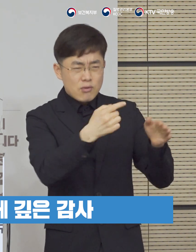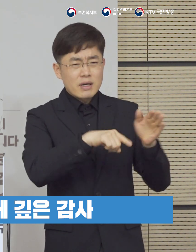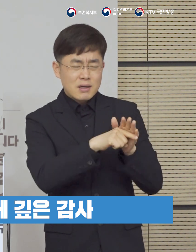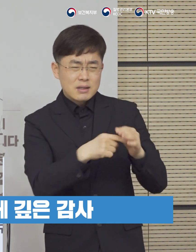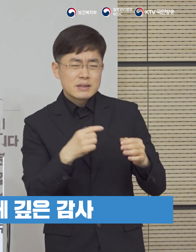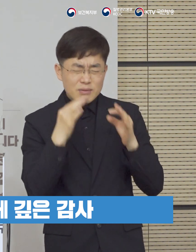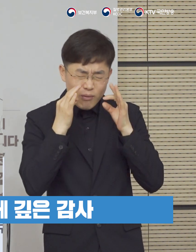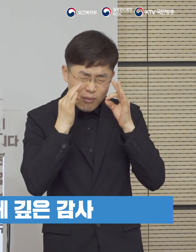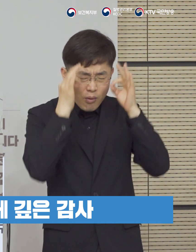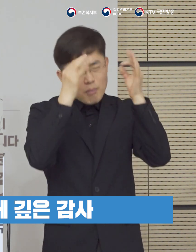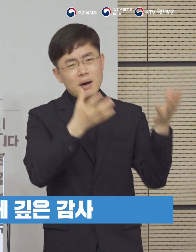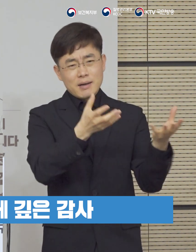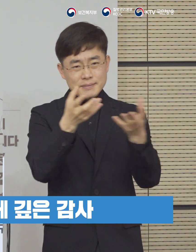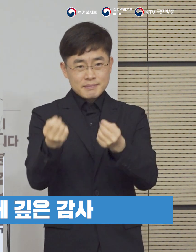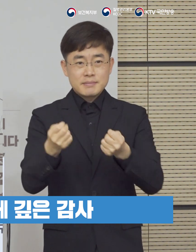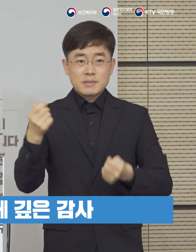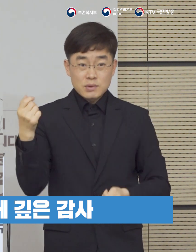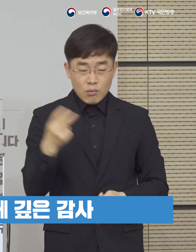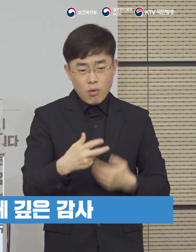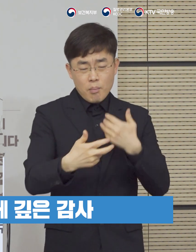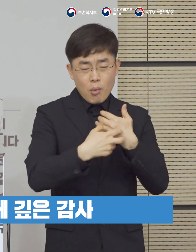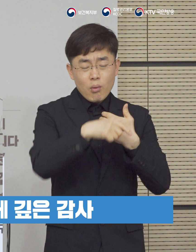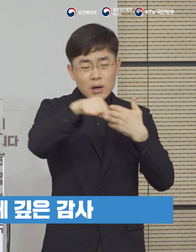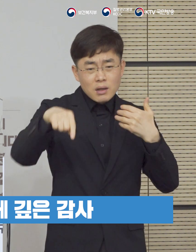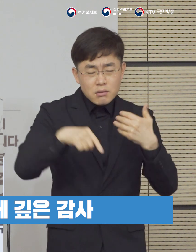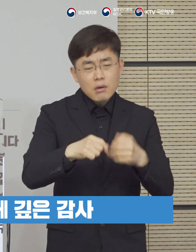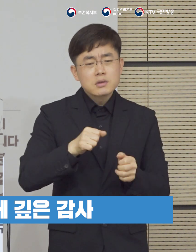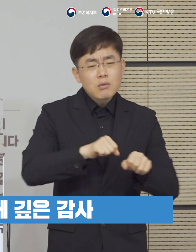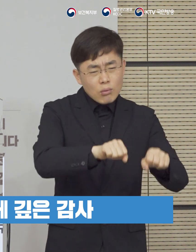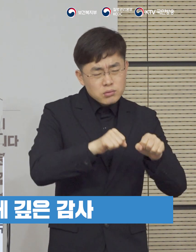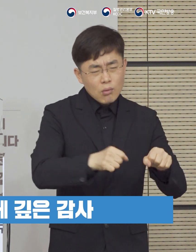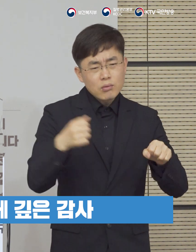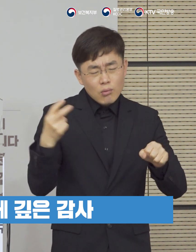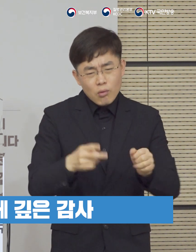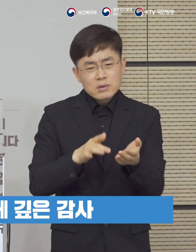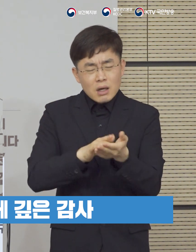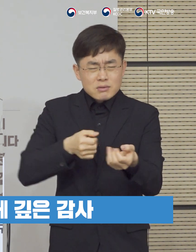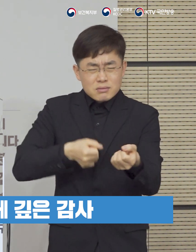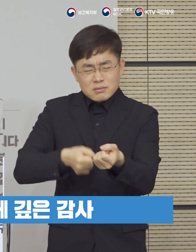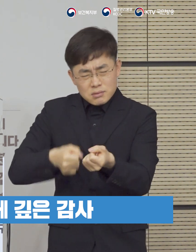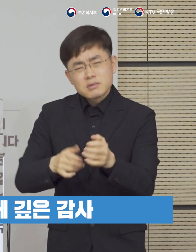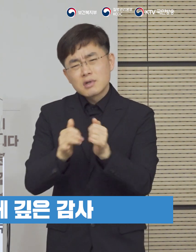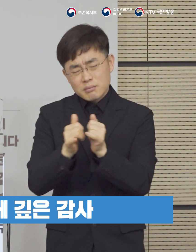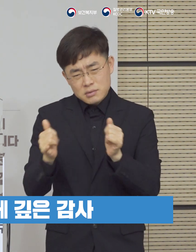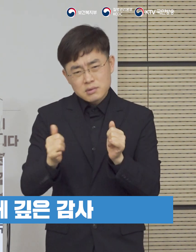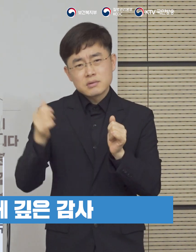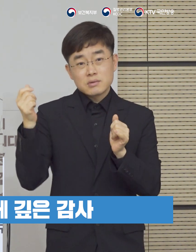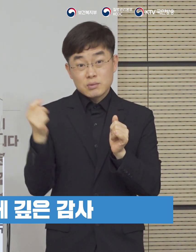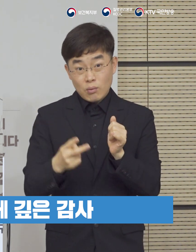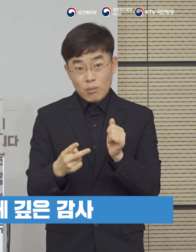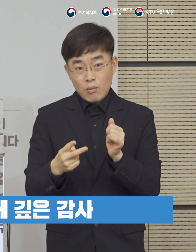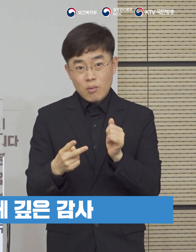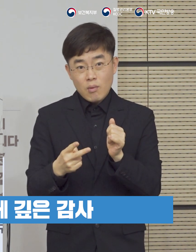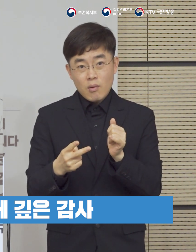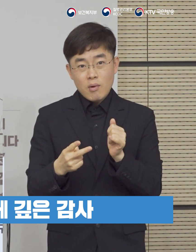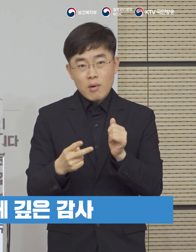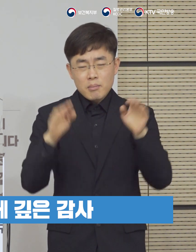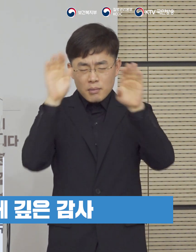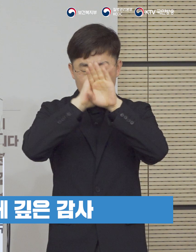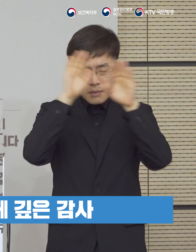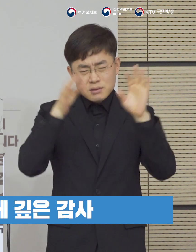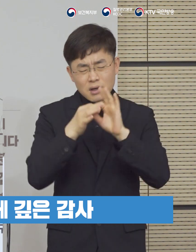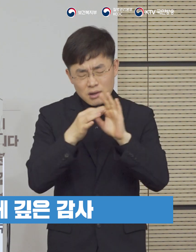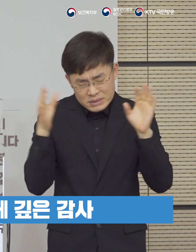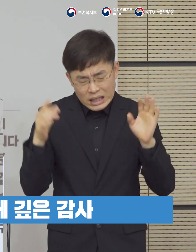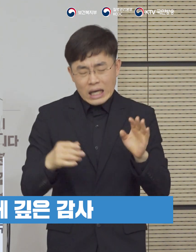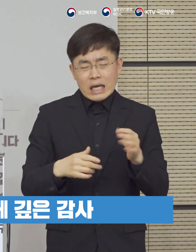사투를 벌이고 계신 모든 의료진분들과 그 이외에 병원에서 총소, 소독 업무에 애써주시는 미워한